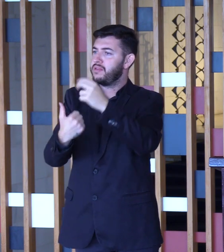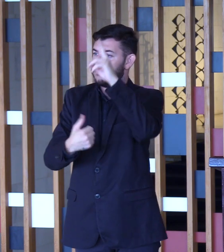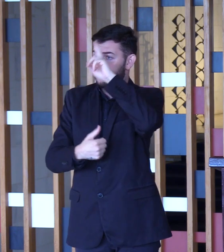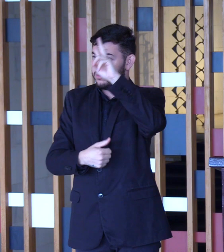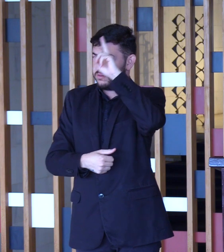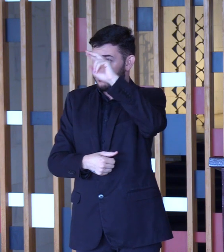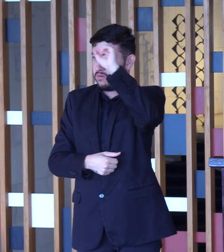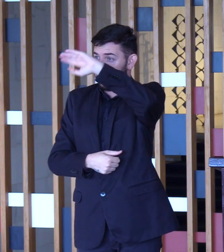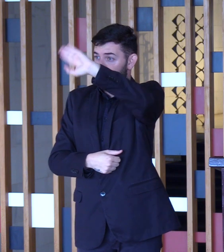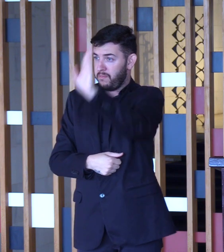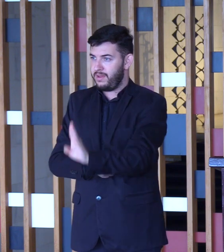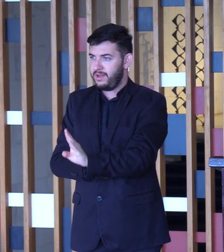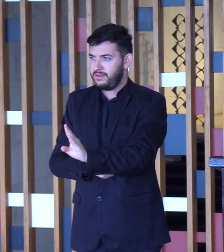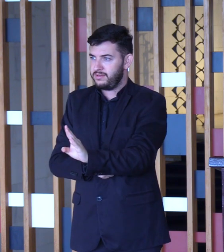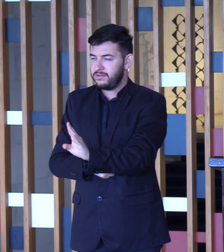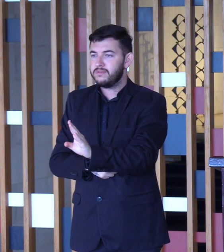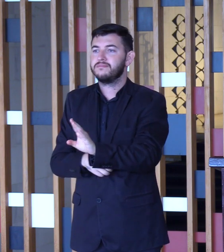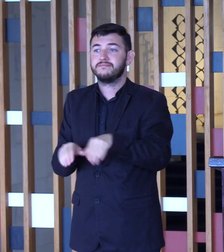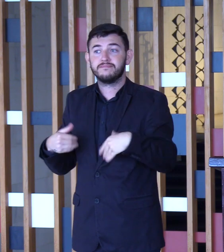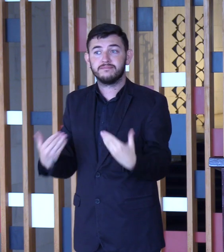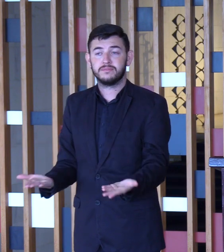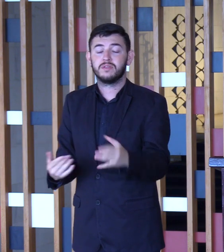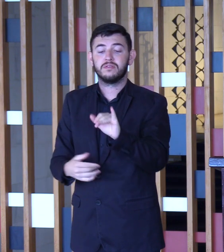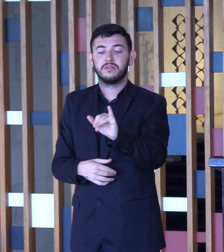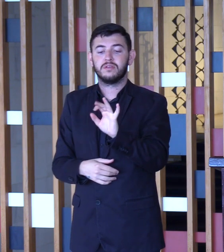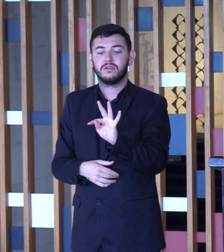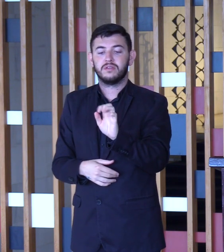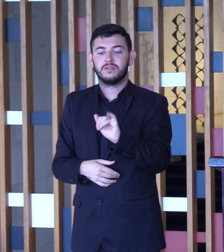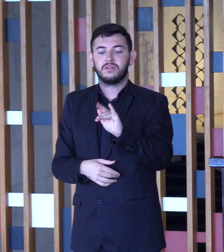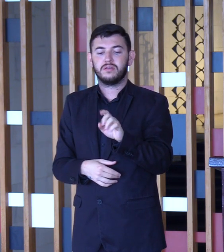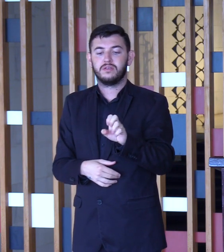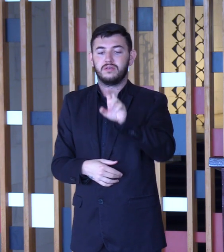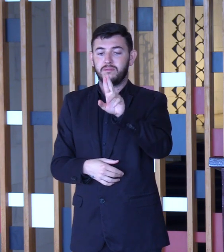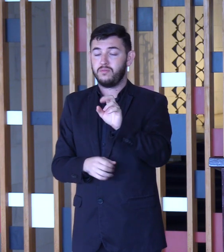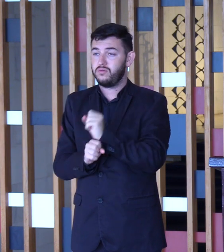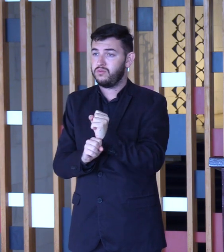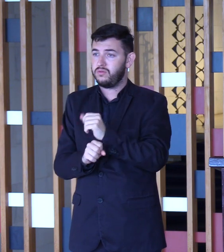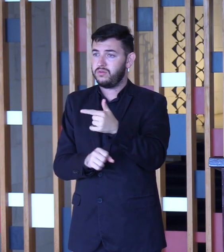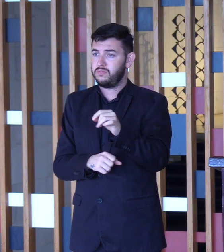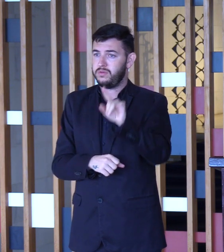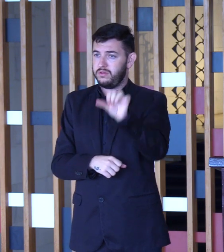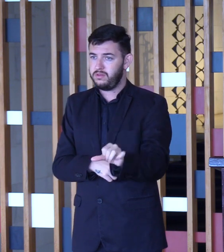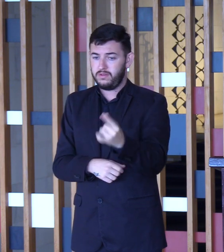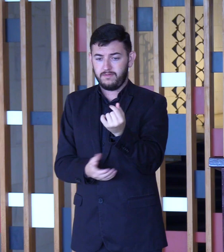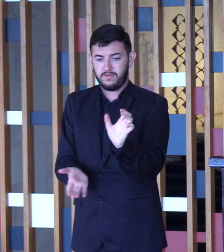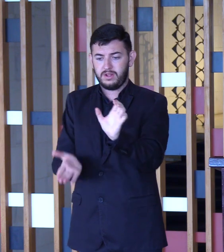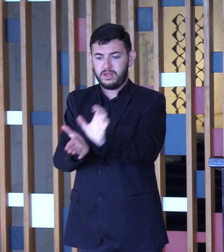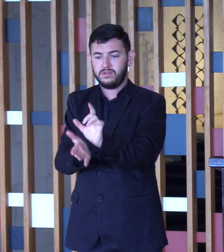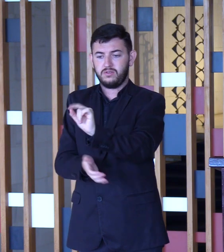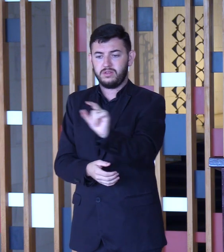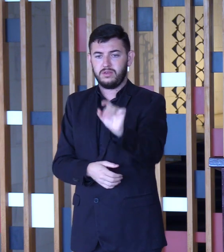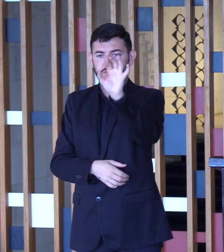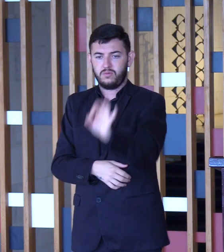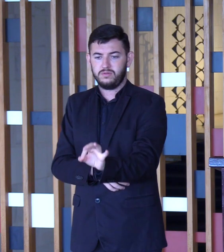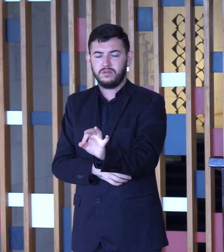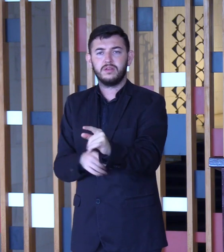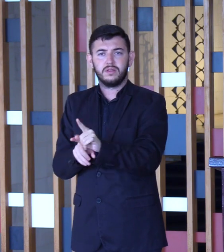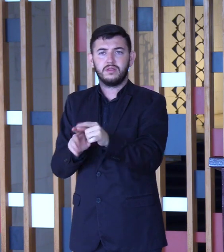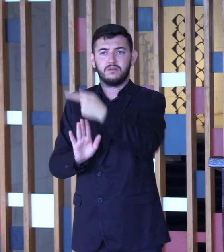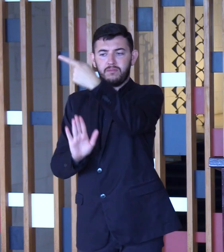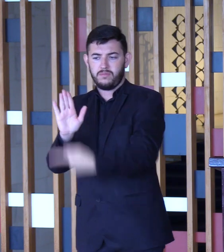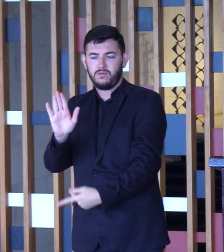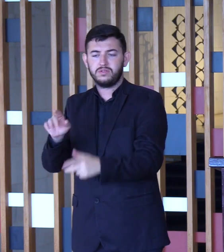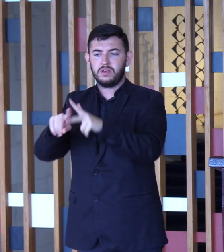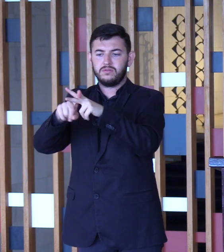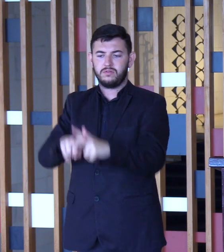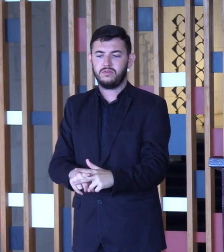Em 2019, Itaipu Binacional financiou 100% a integralidade do projeto executivo de renovação. No ano